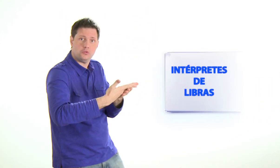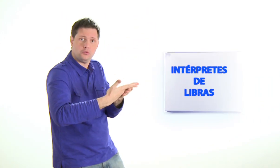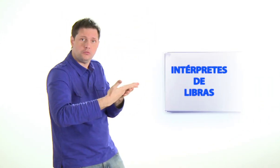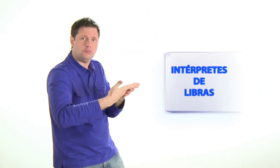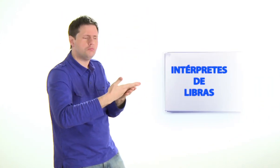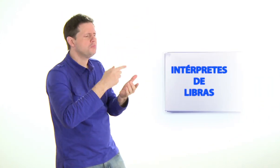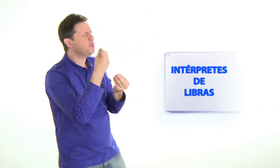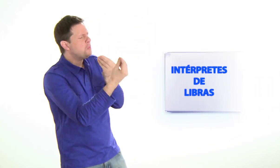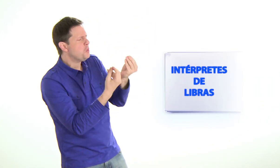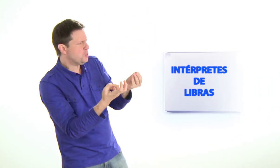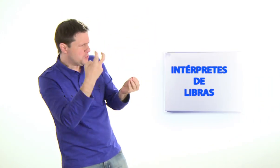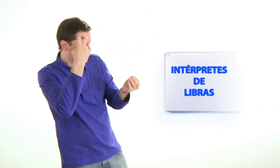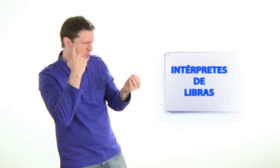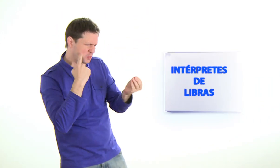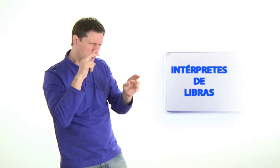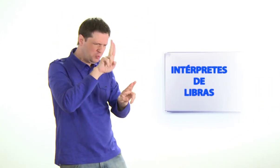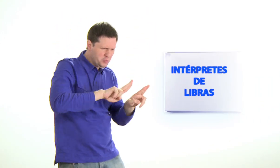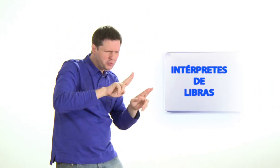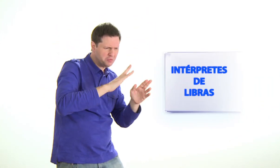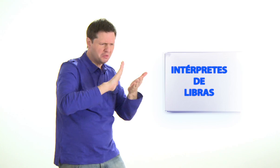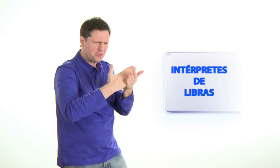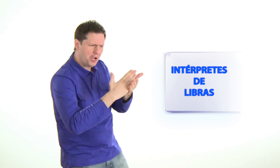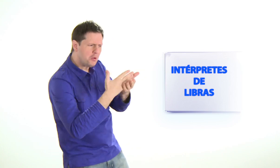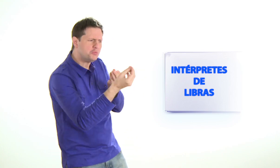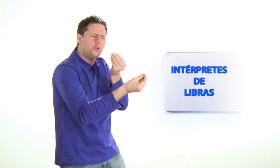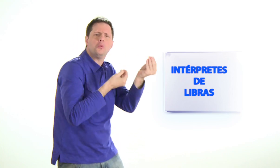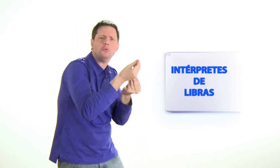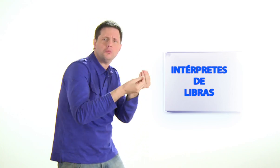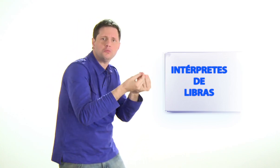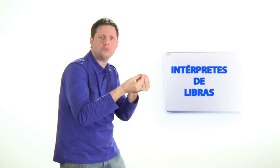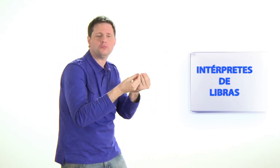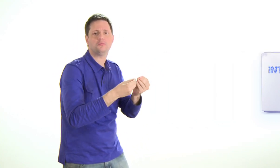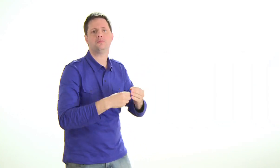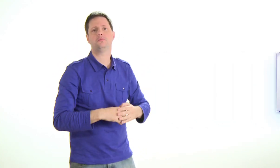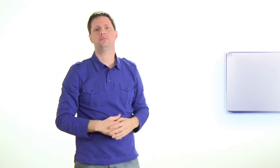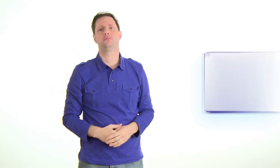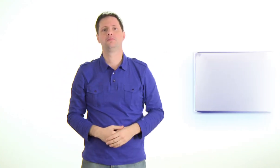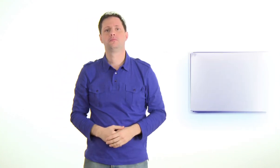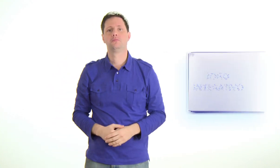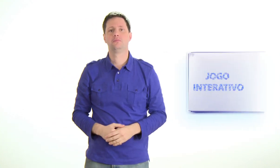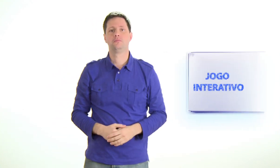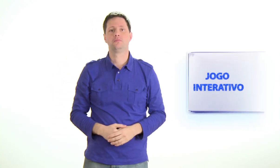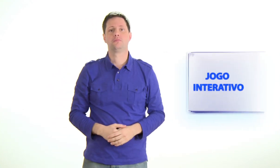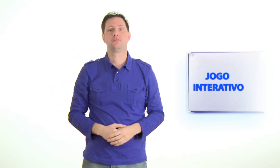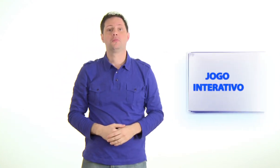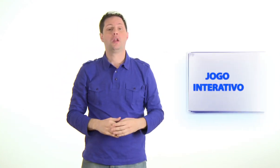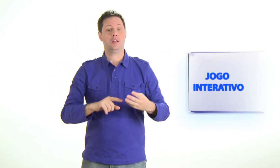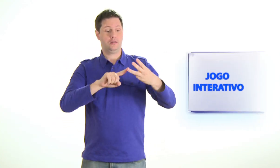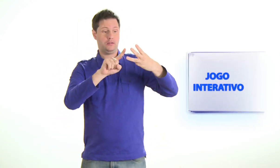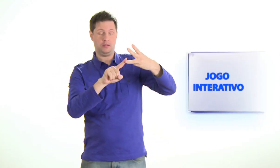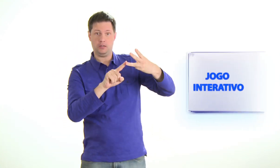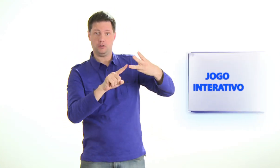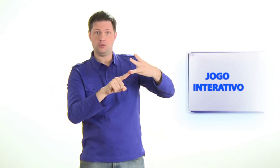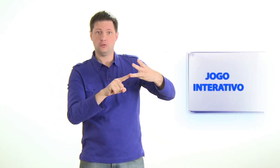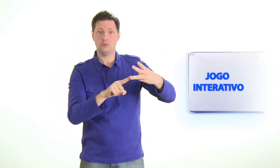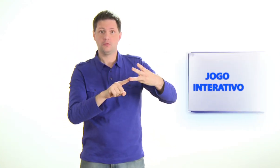sinais, como é que funciona a questão da cultura, como é que funciona o trabalho do intérprete. E, por último,